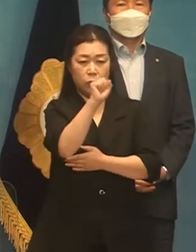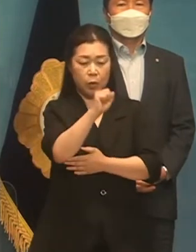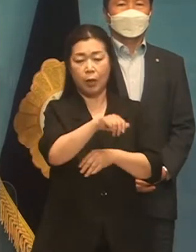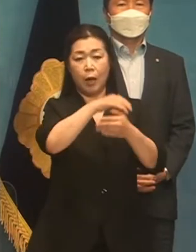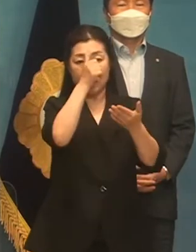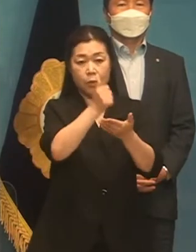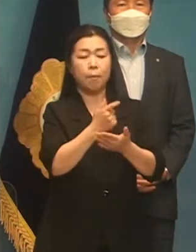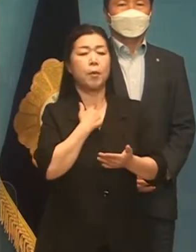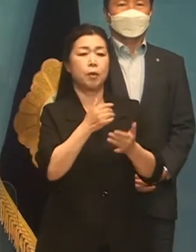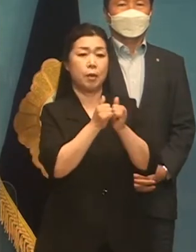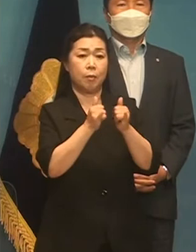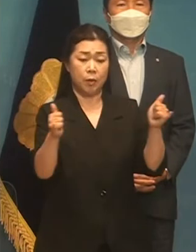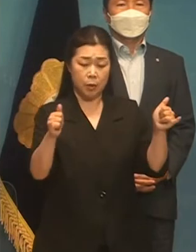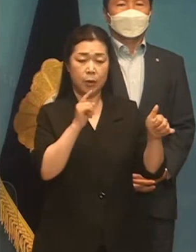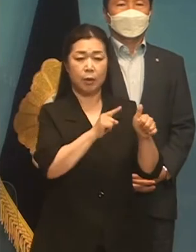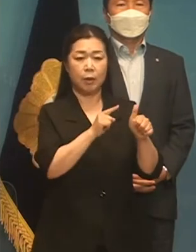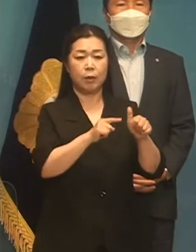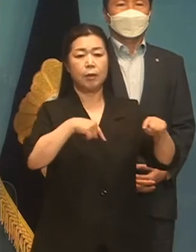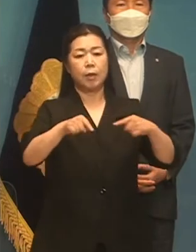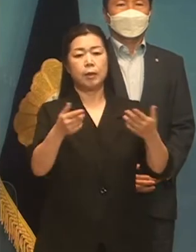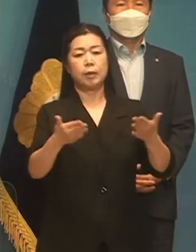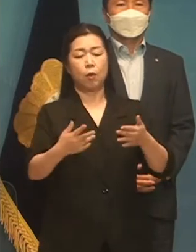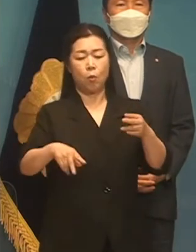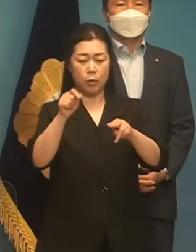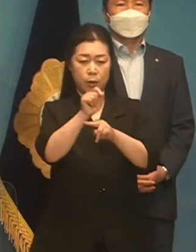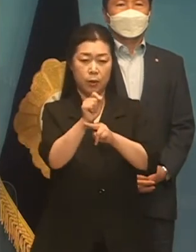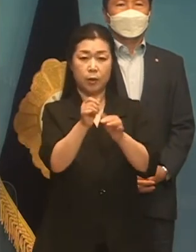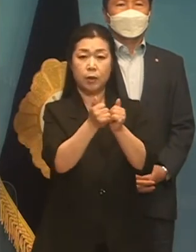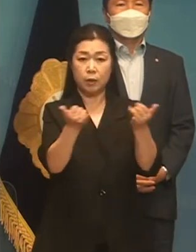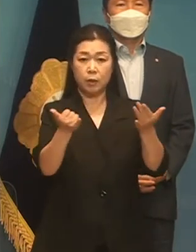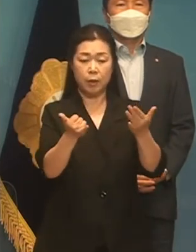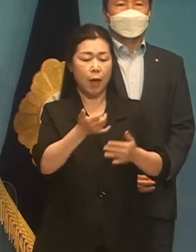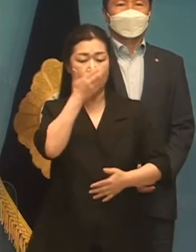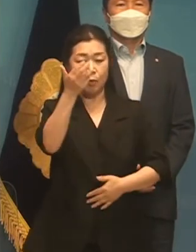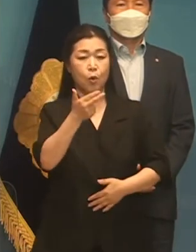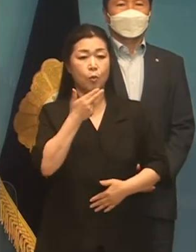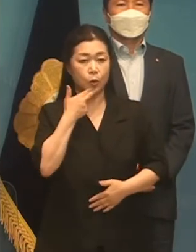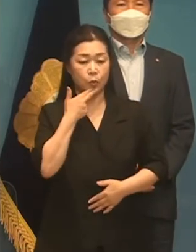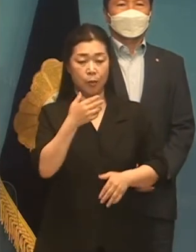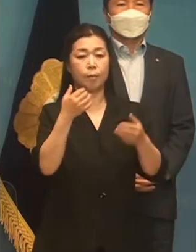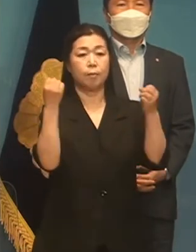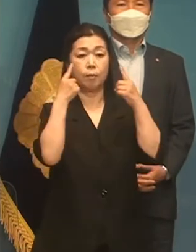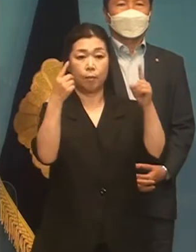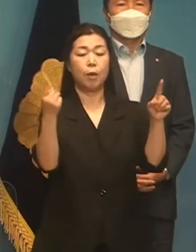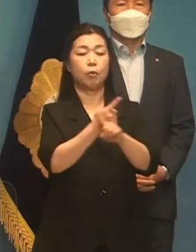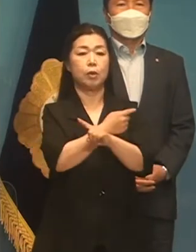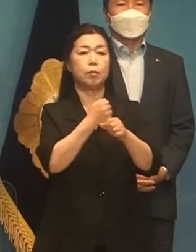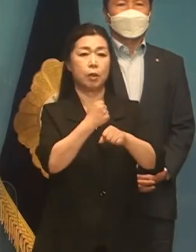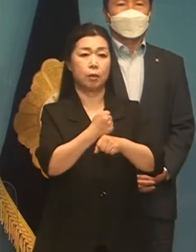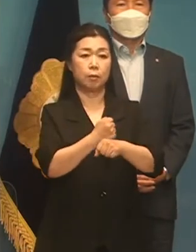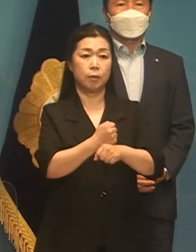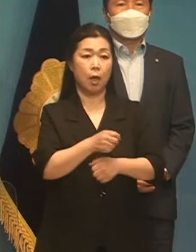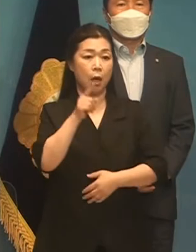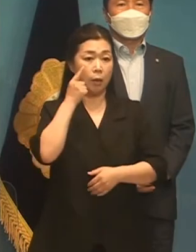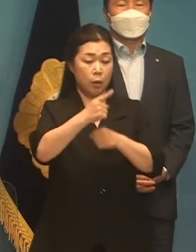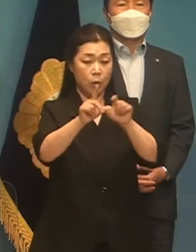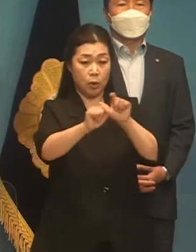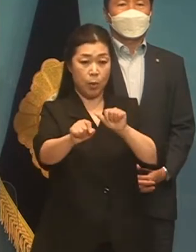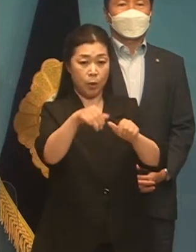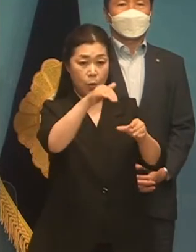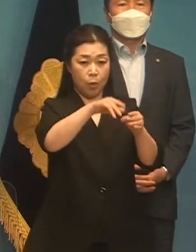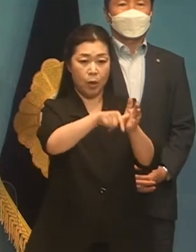저지른 도덕적한 인물이 당직과 공직 진출의 꿈을 꿀 수 없도록 혁신하겠습니다. 내년 지방선거부터